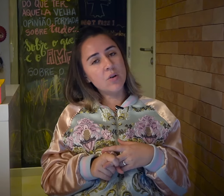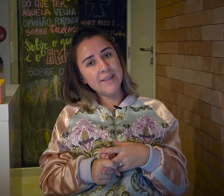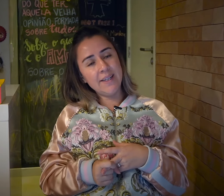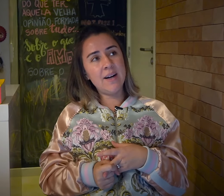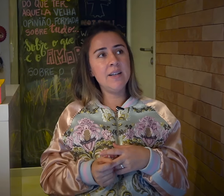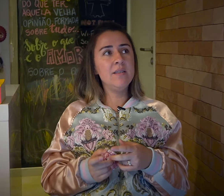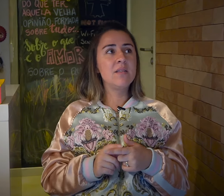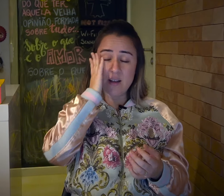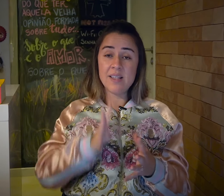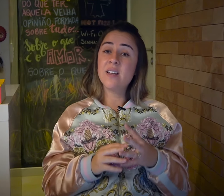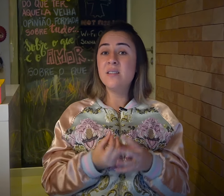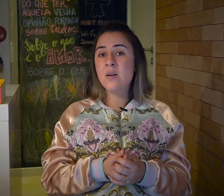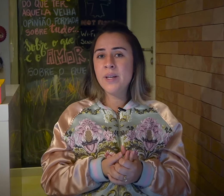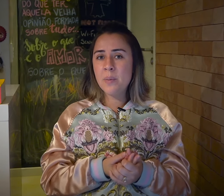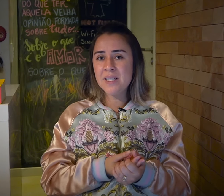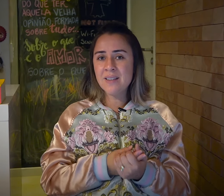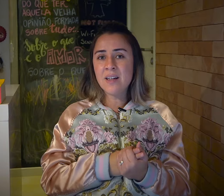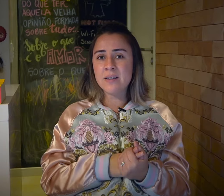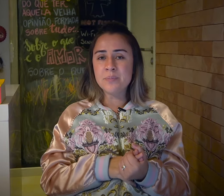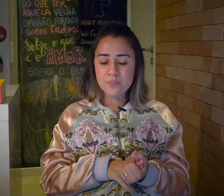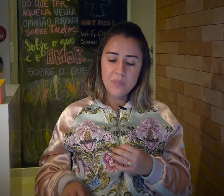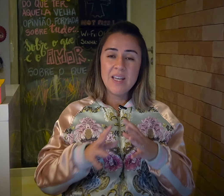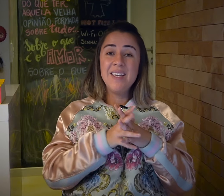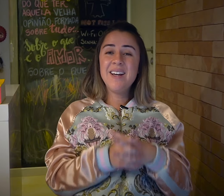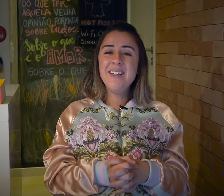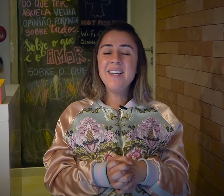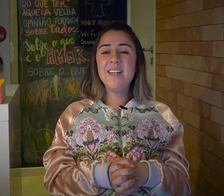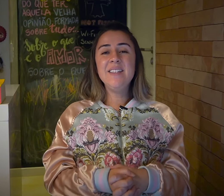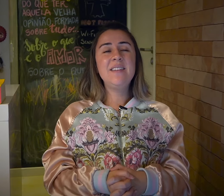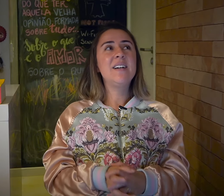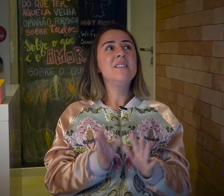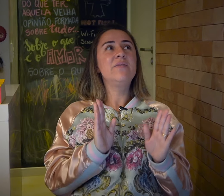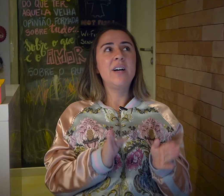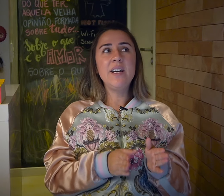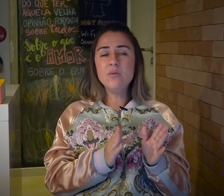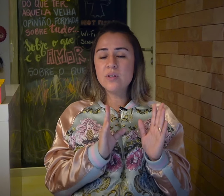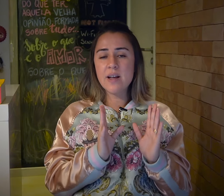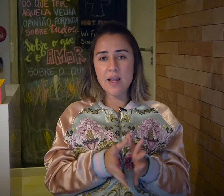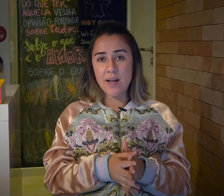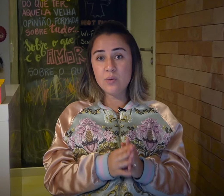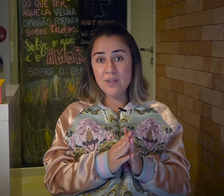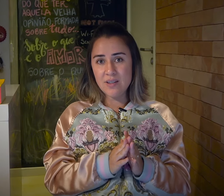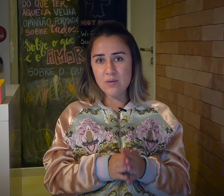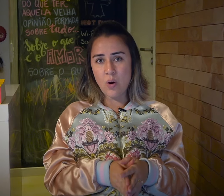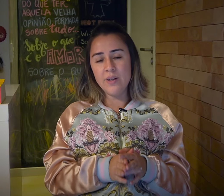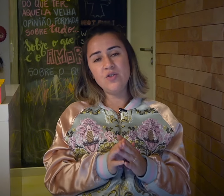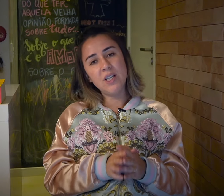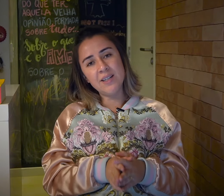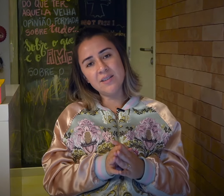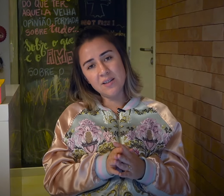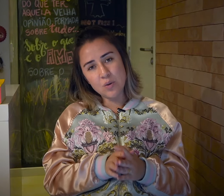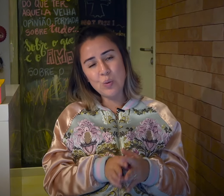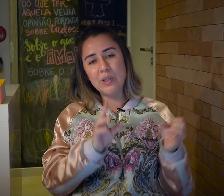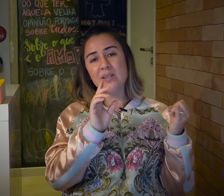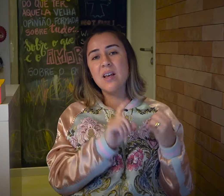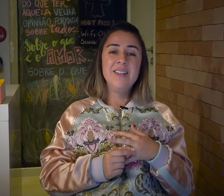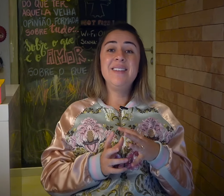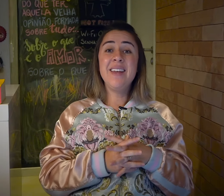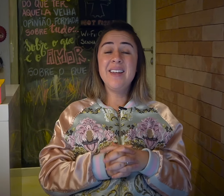colaterais. Essa questão aí é apresentada. E aí, ele traz vários relatos e histórias de crianças surdas. Tem